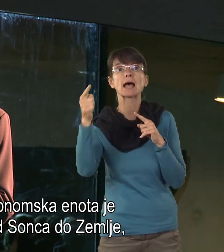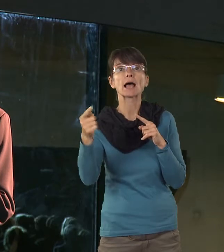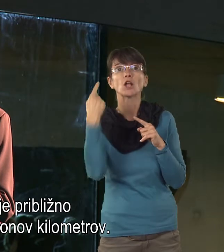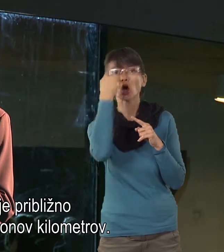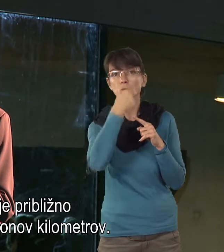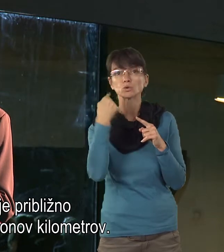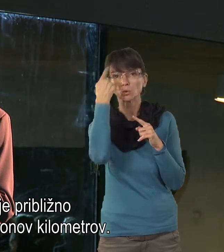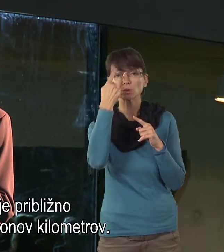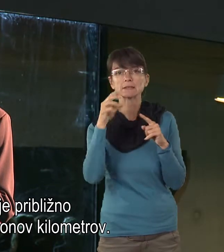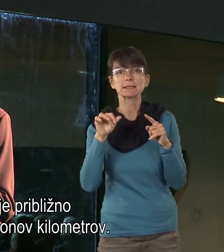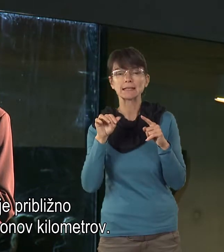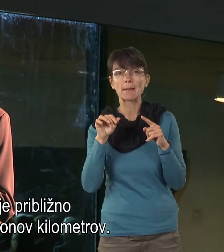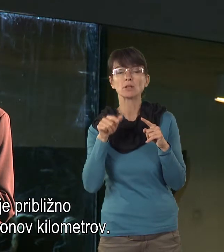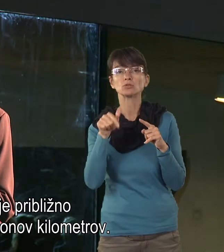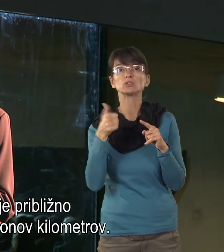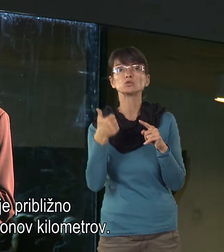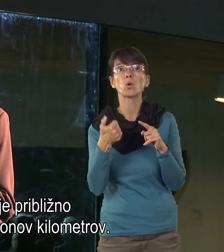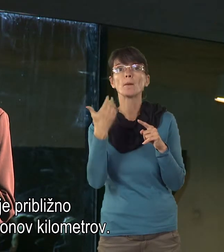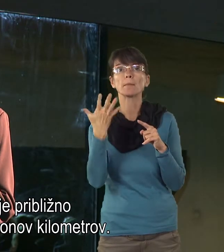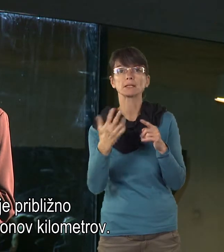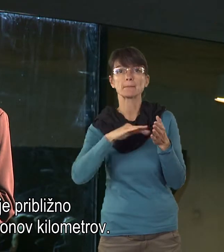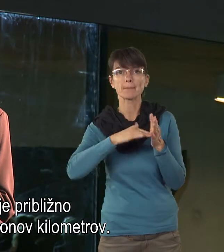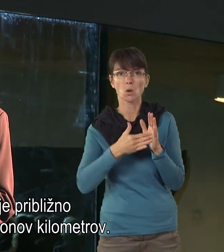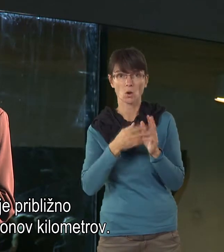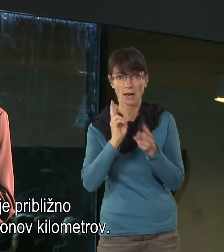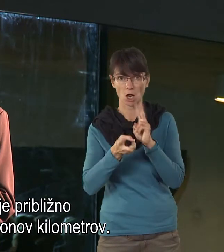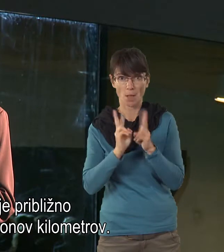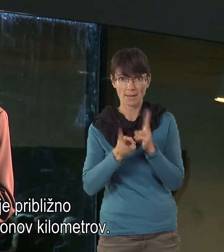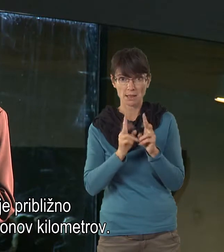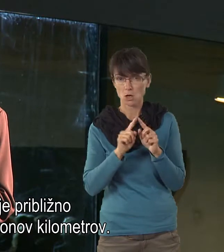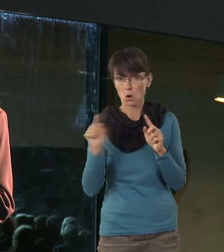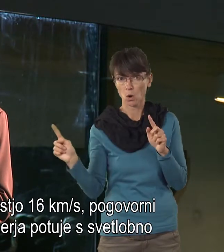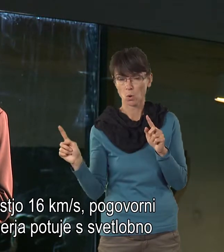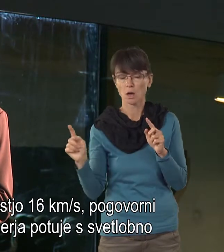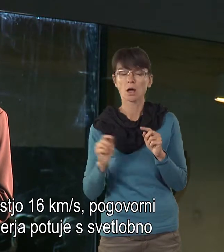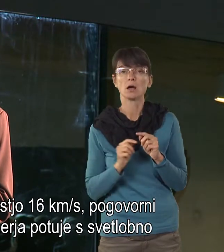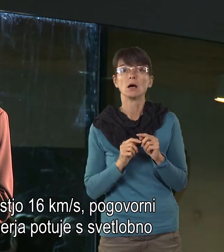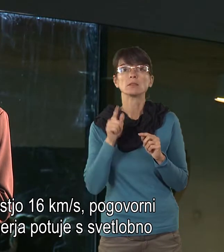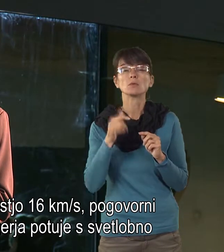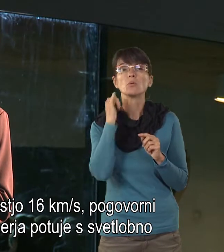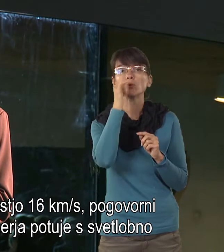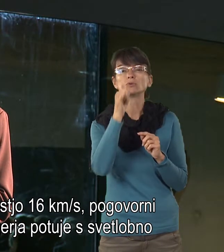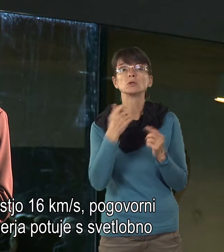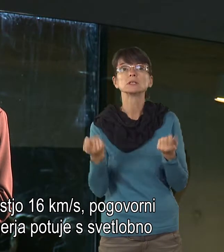je približno 150 milijonov kilometrov. Potuje ta sedrost v 16 kilometrov na sekundo.